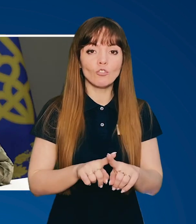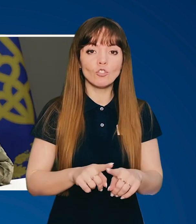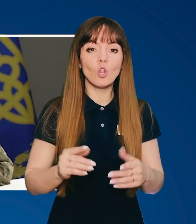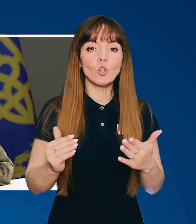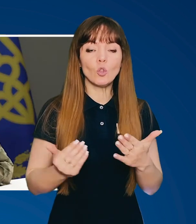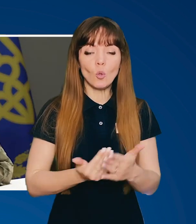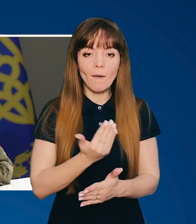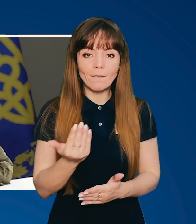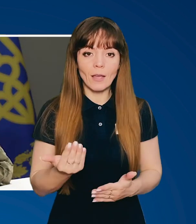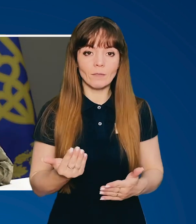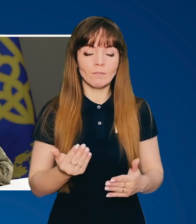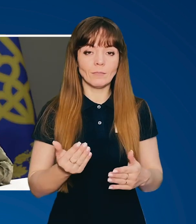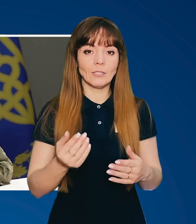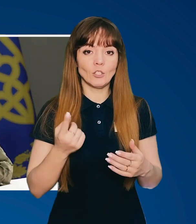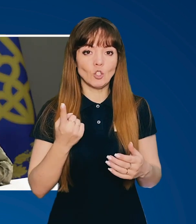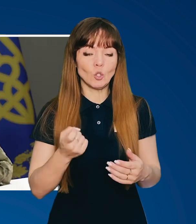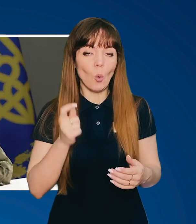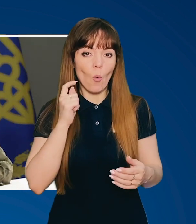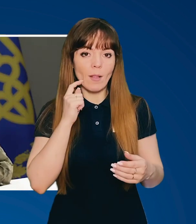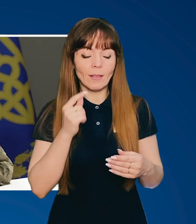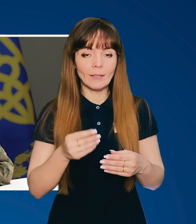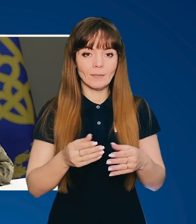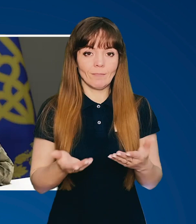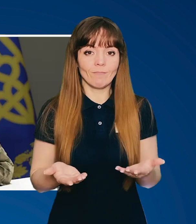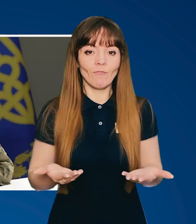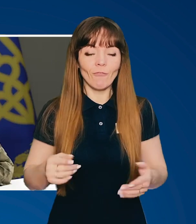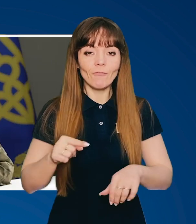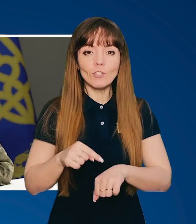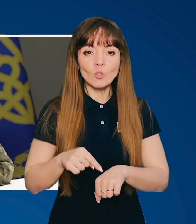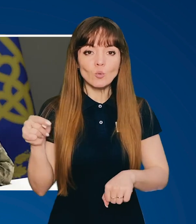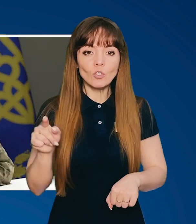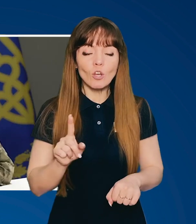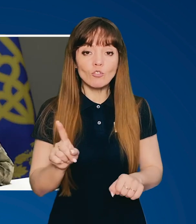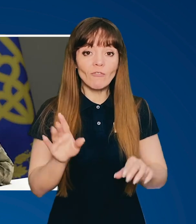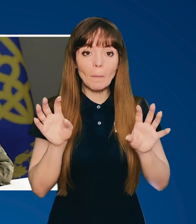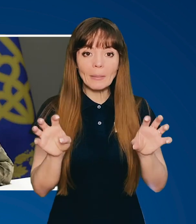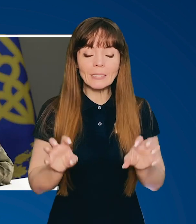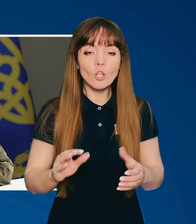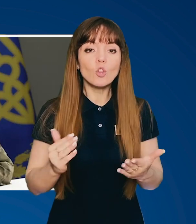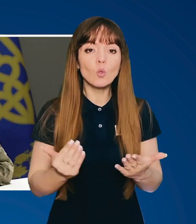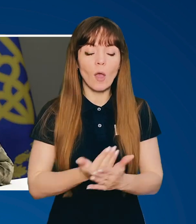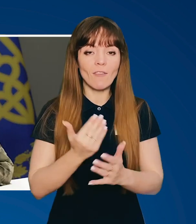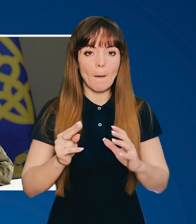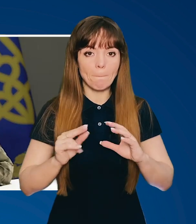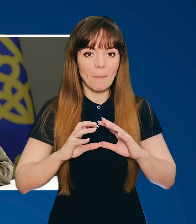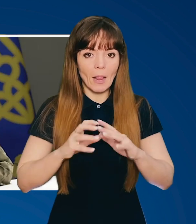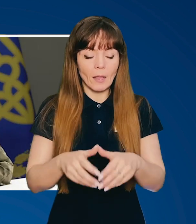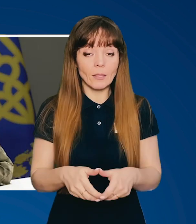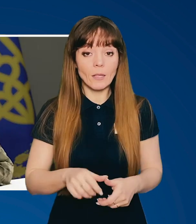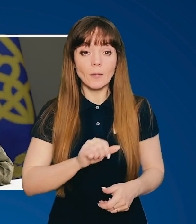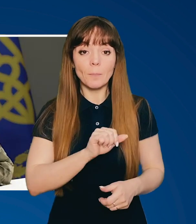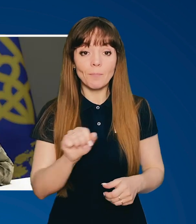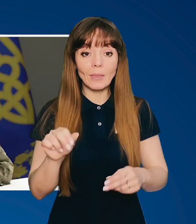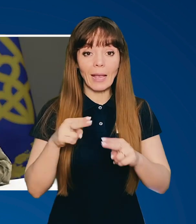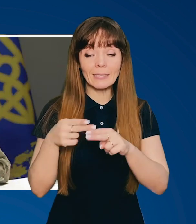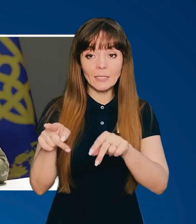Технологічне нове століття. Відчуття, що, в принципі, нова планета. А ці